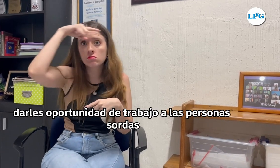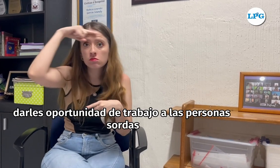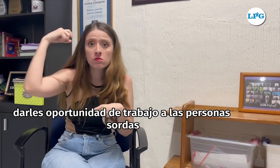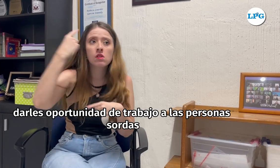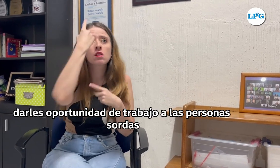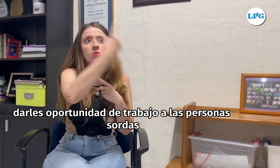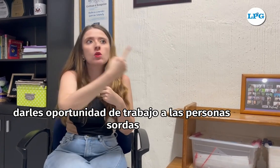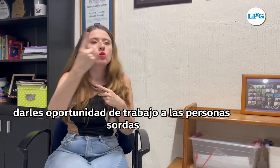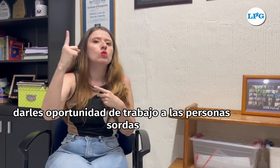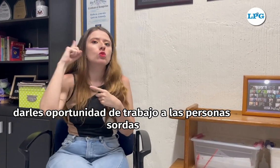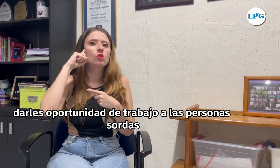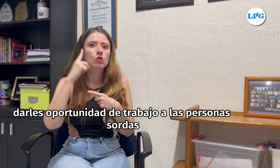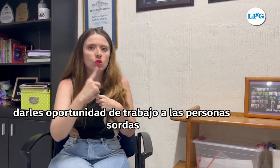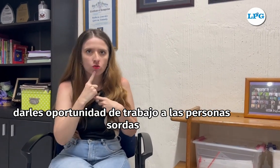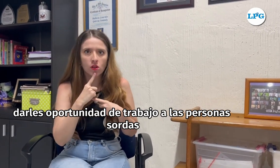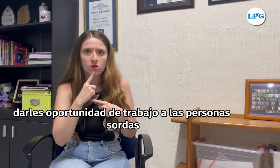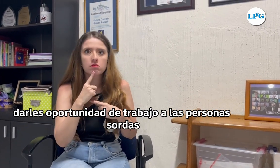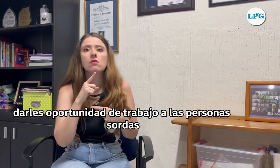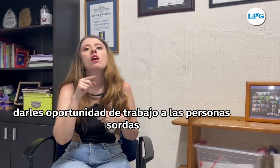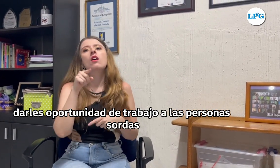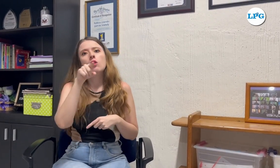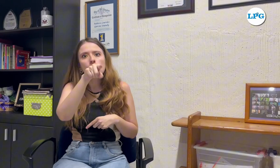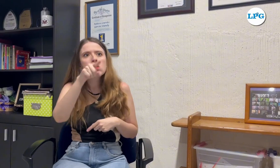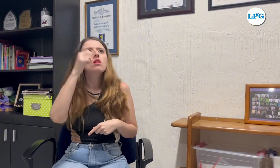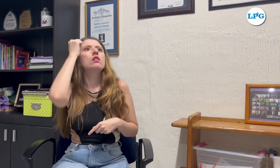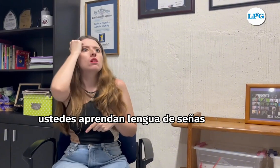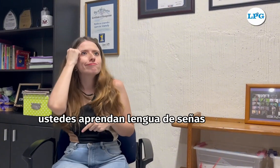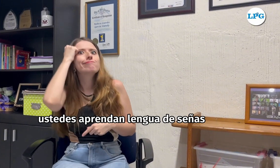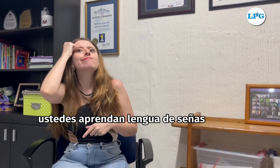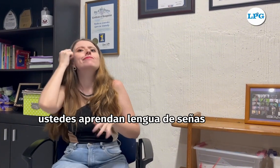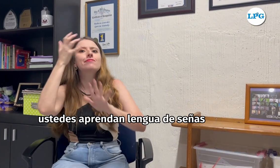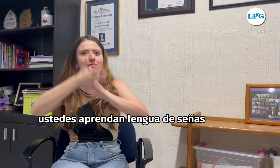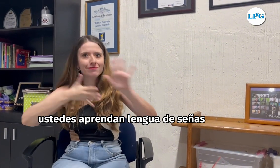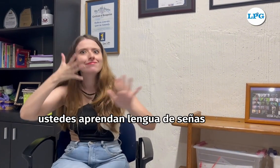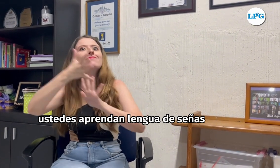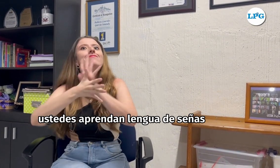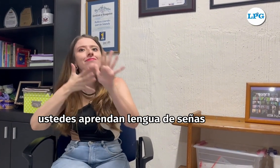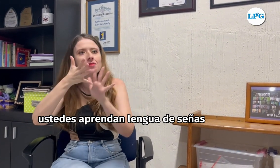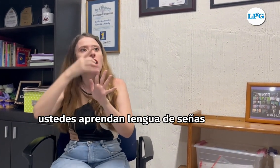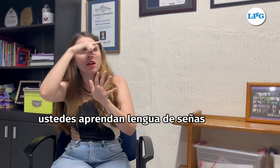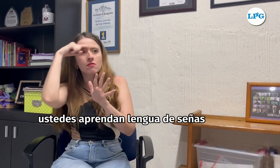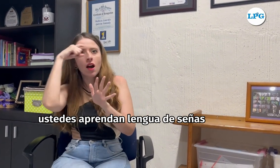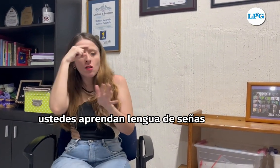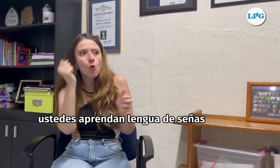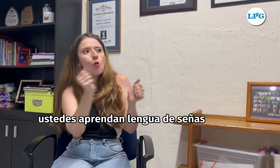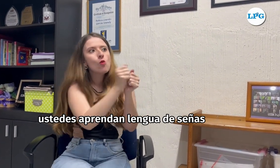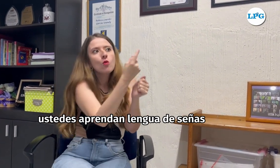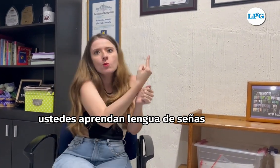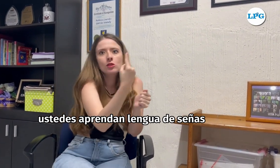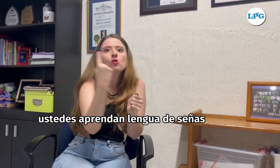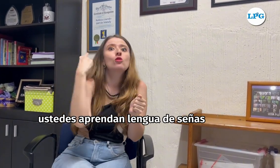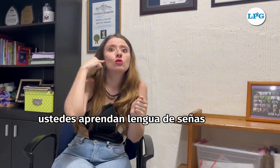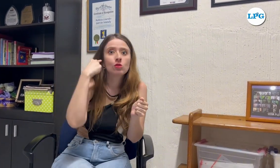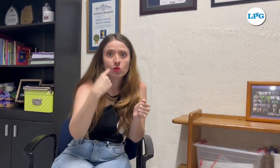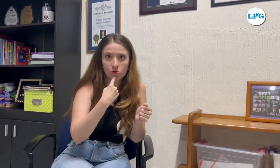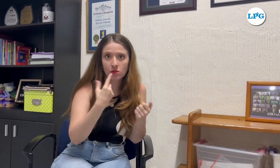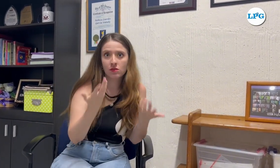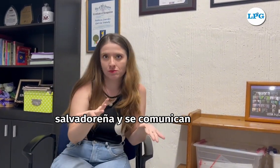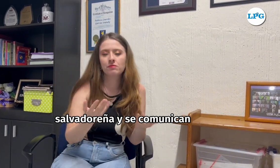darles oportunidad de trabajo a las personas sordas. Ustedes aprendan lengua de señas, pero leño y